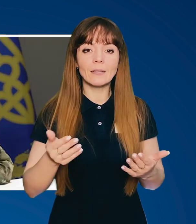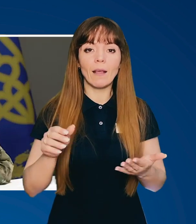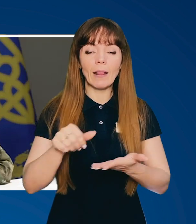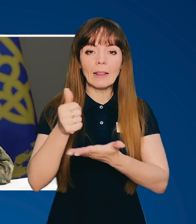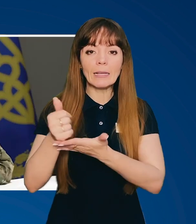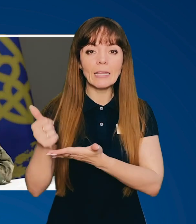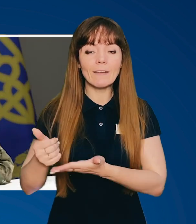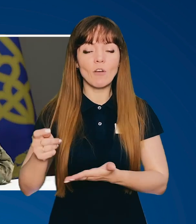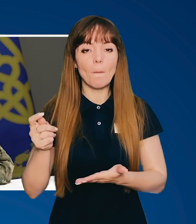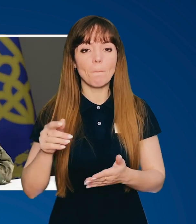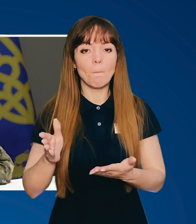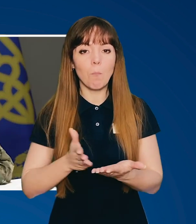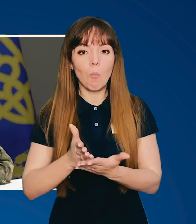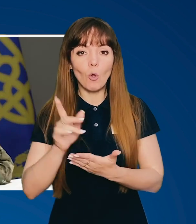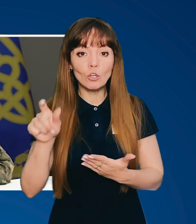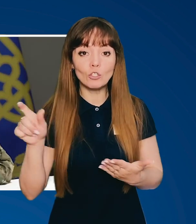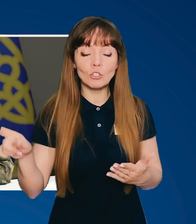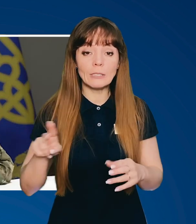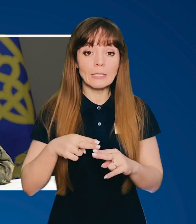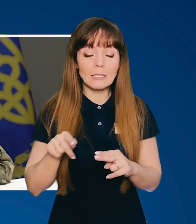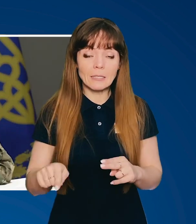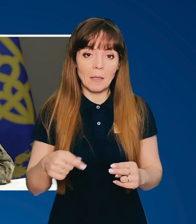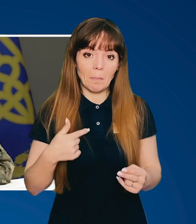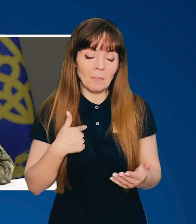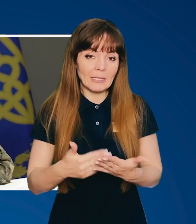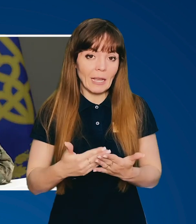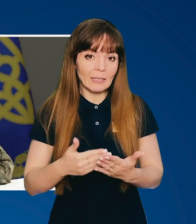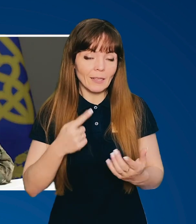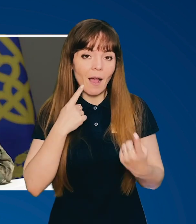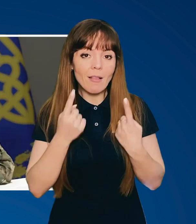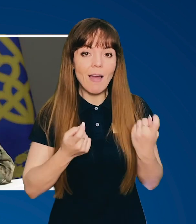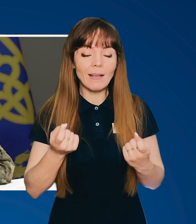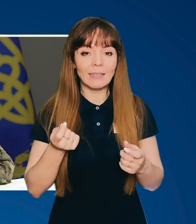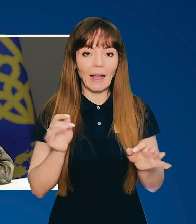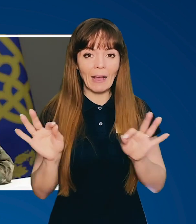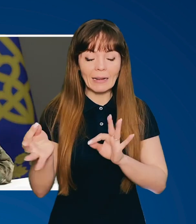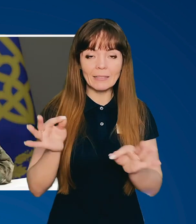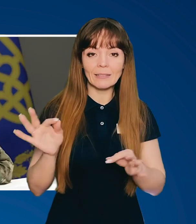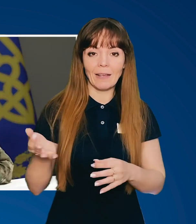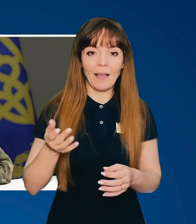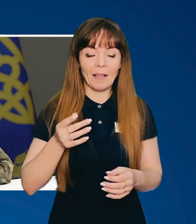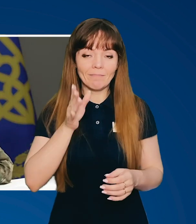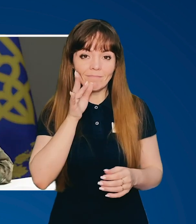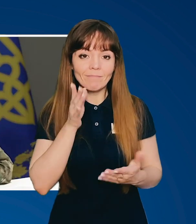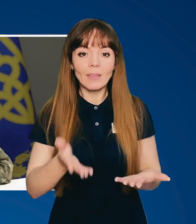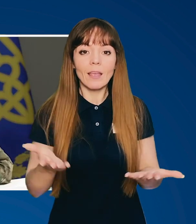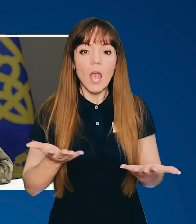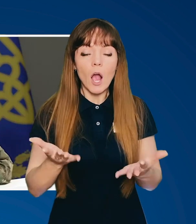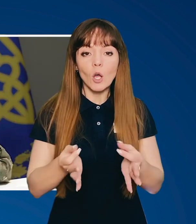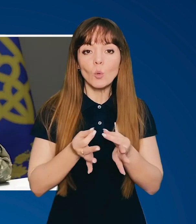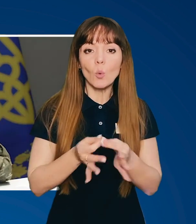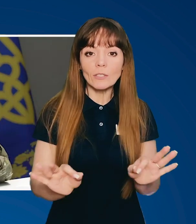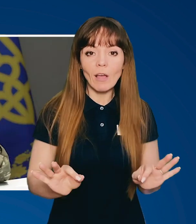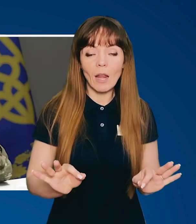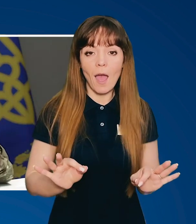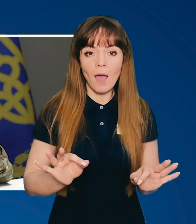лідерів, на лідерів політичних. І це, мені здається, це класна критика, класна сатира, яка дозволяє